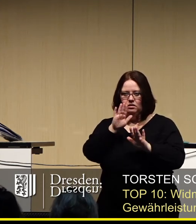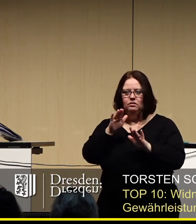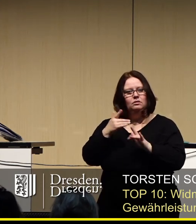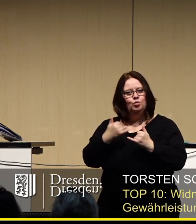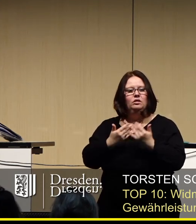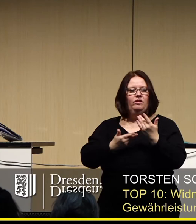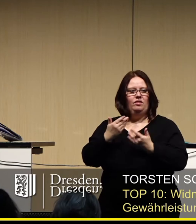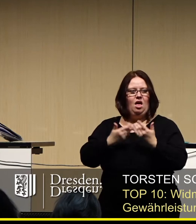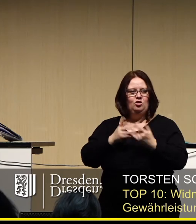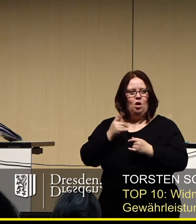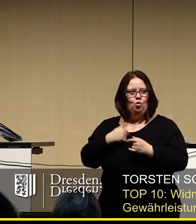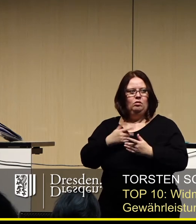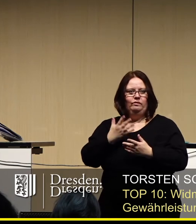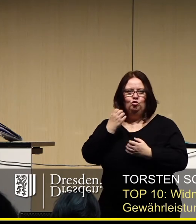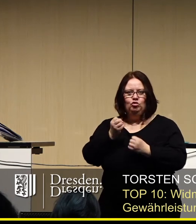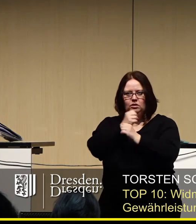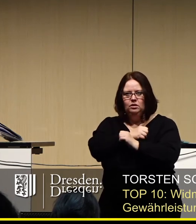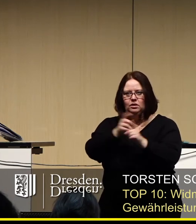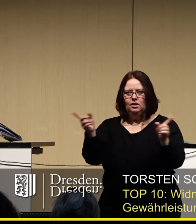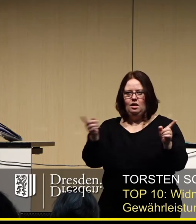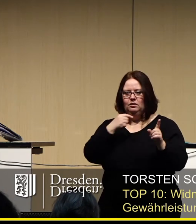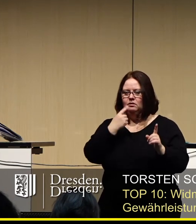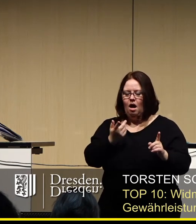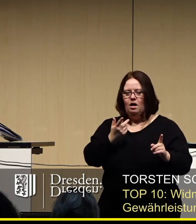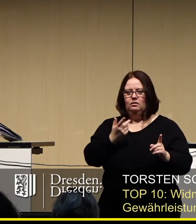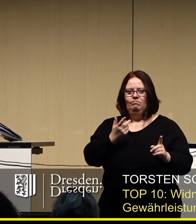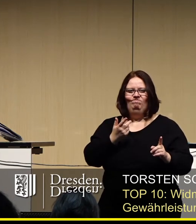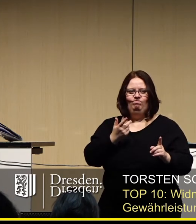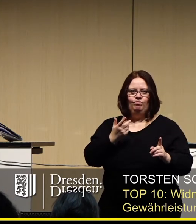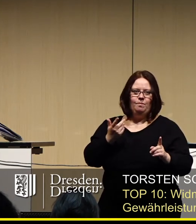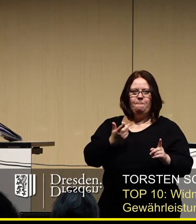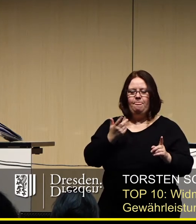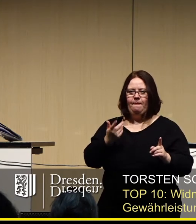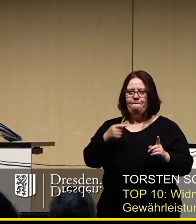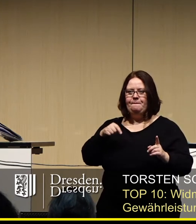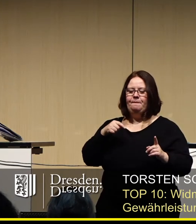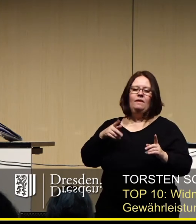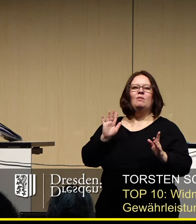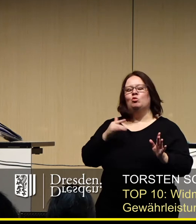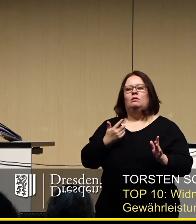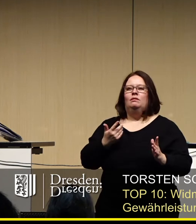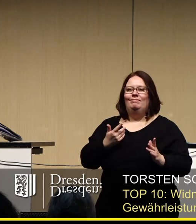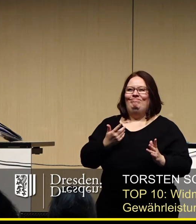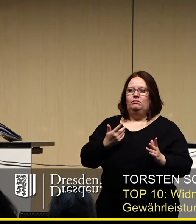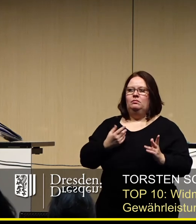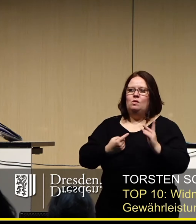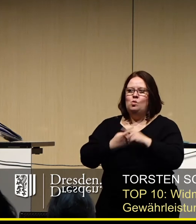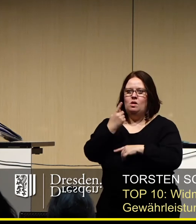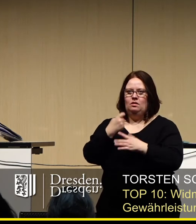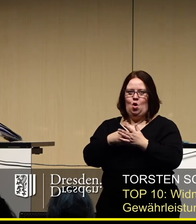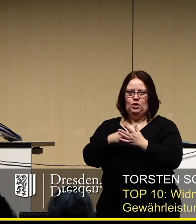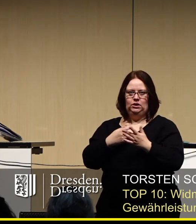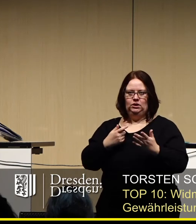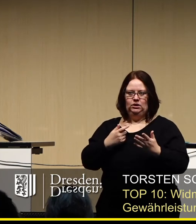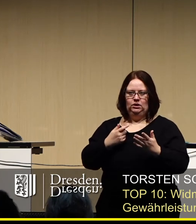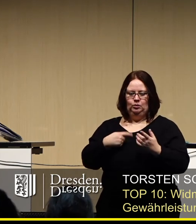vielleicht auch nochmal ein Signal setzen können, auch zu sagen, dass dieses Wagnis, diese hohen Kosten, die jetzt